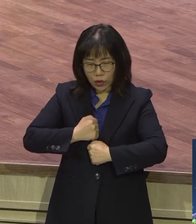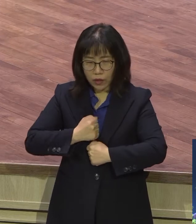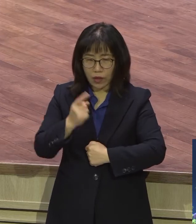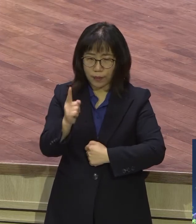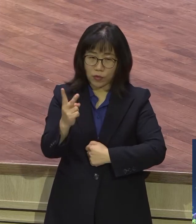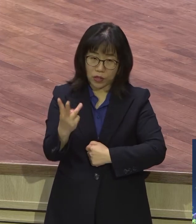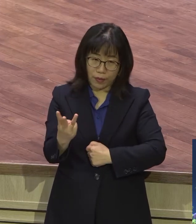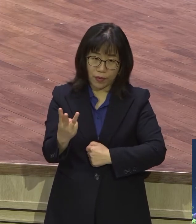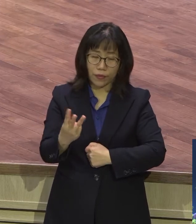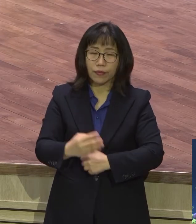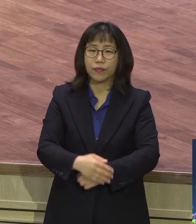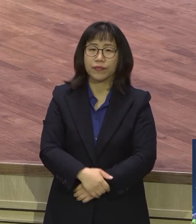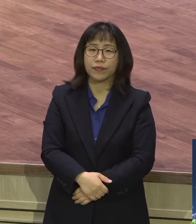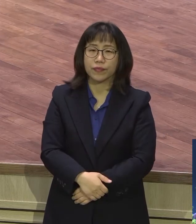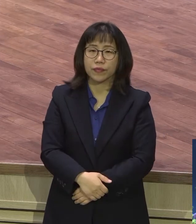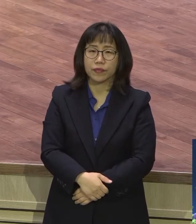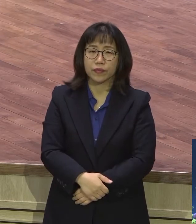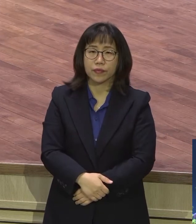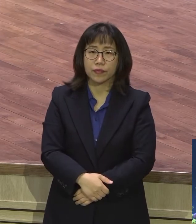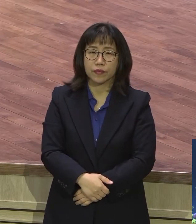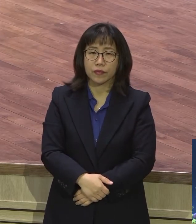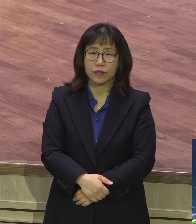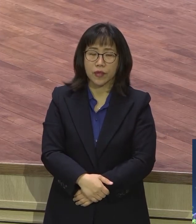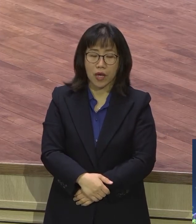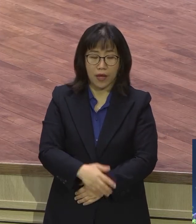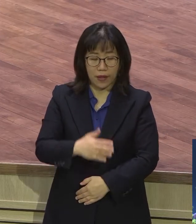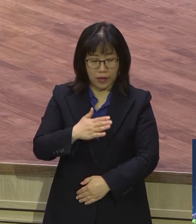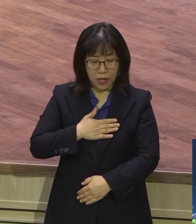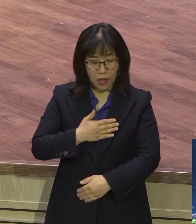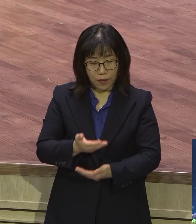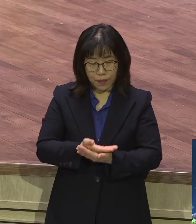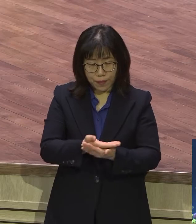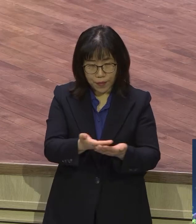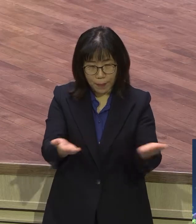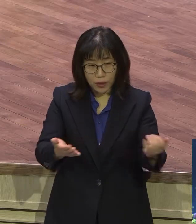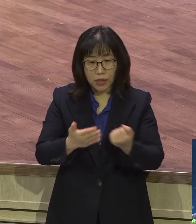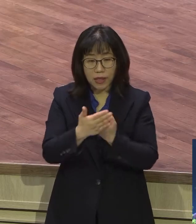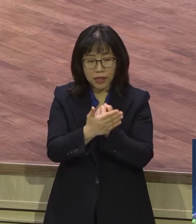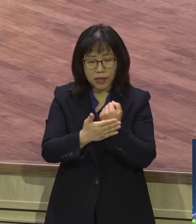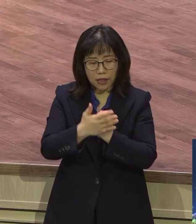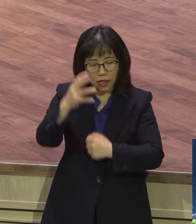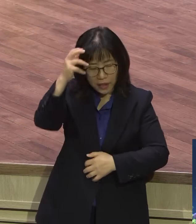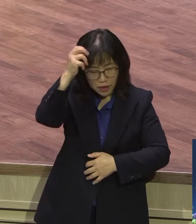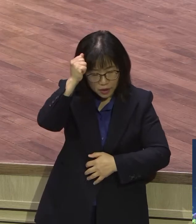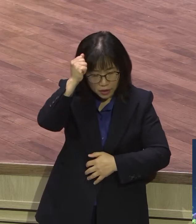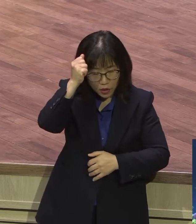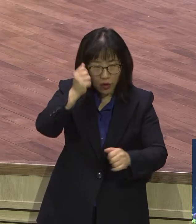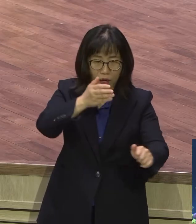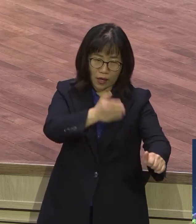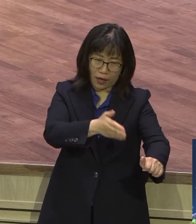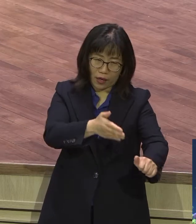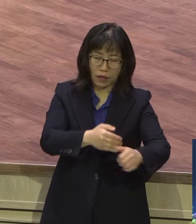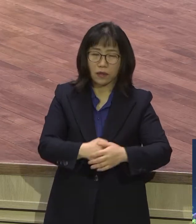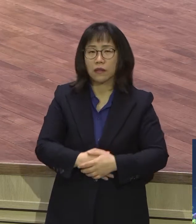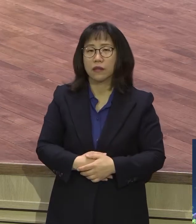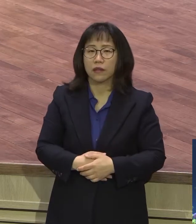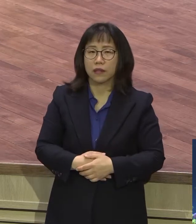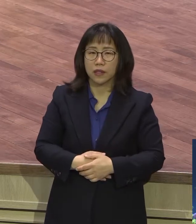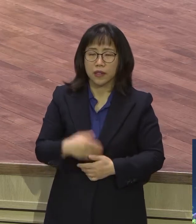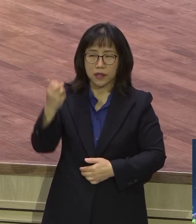절귀를 지켜라가 뭐예요? 너 내가 베풀어 오신 은혜를 기억해야 돼. 이 은혜를 잊어버리지 말고 잊어버릴 만하면